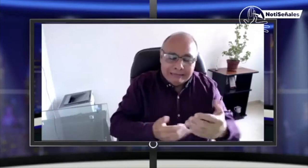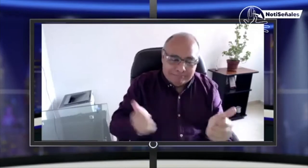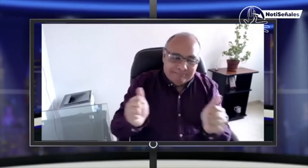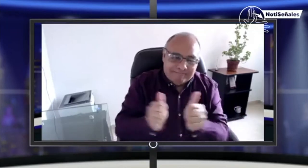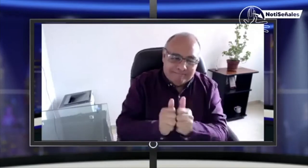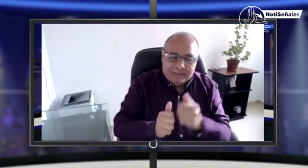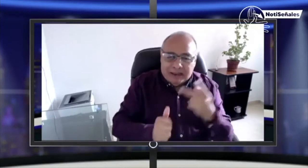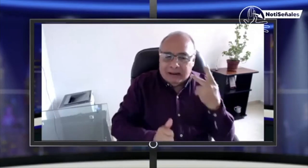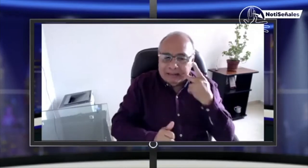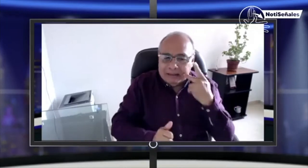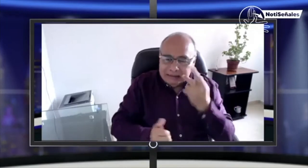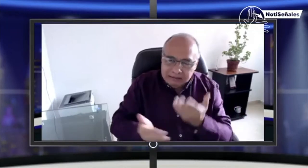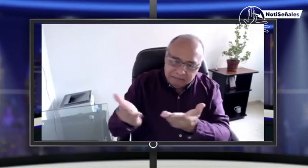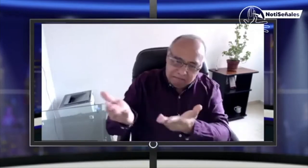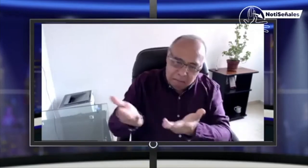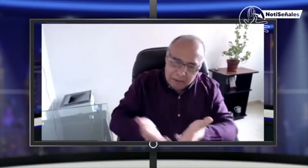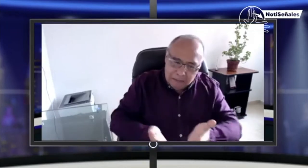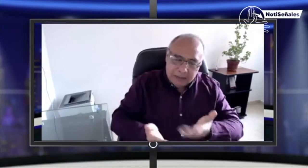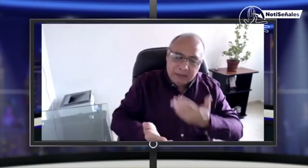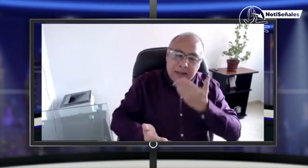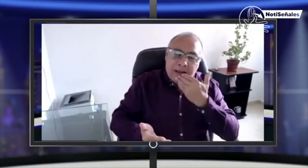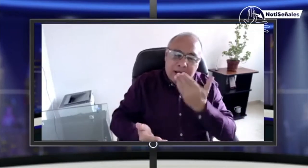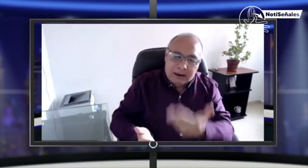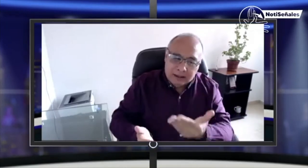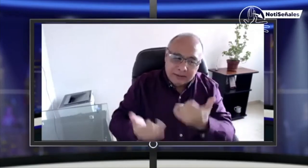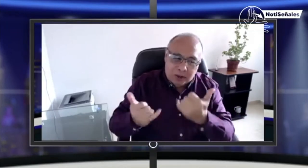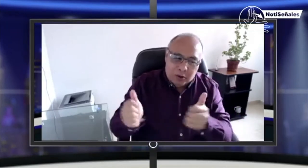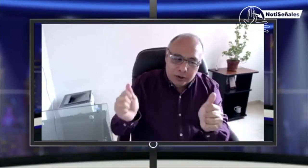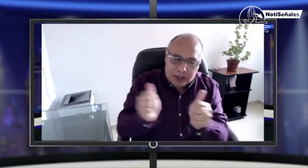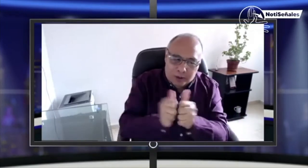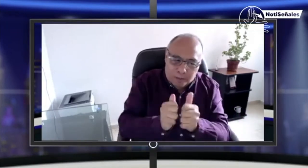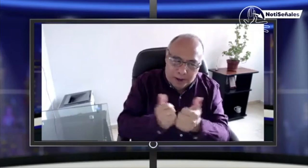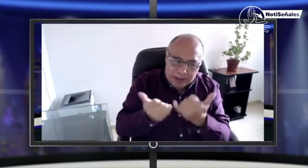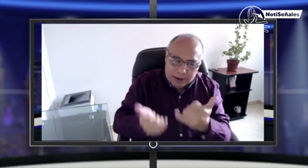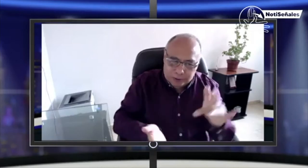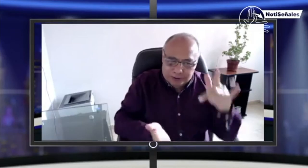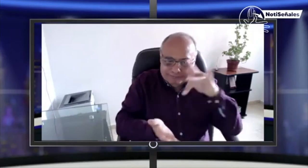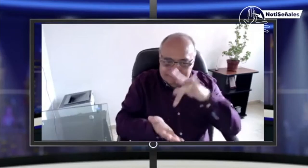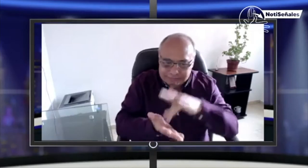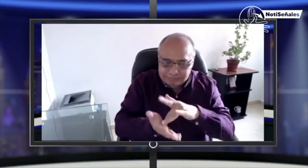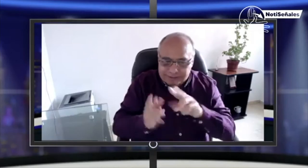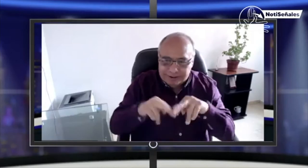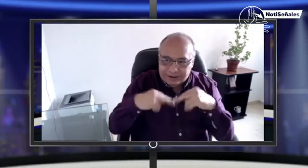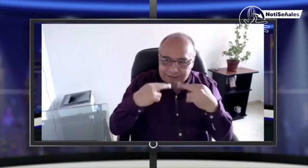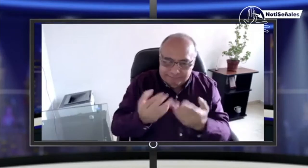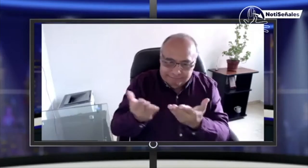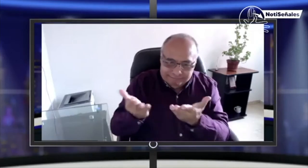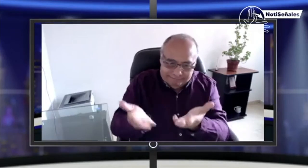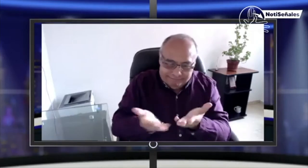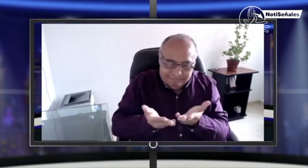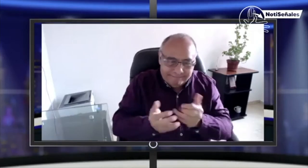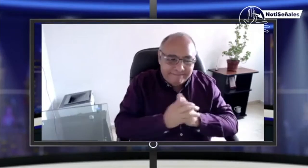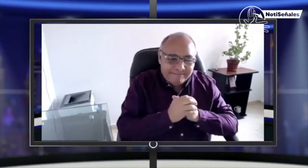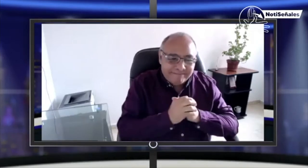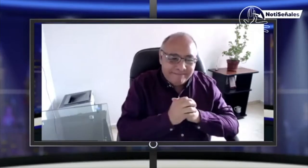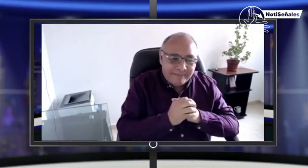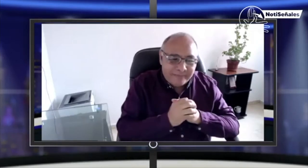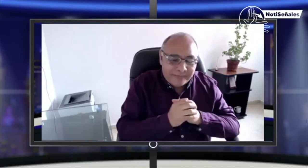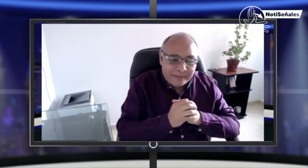votación? Y sin más, les doy la bienvenida a Caterine Fernández Ávila, que está presente en esta